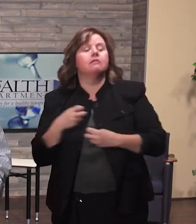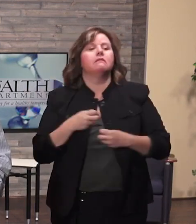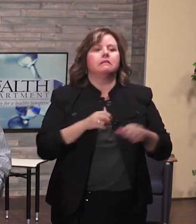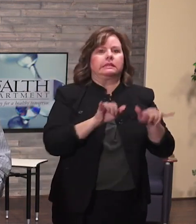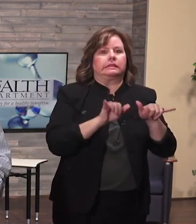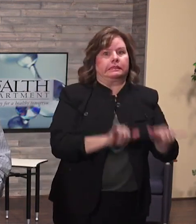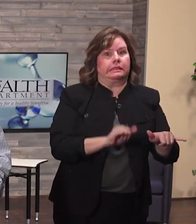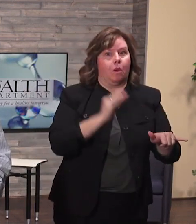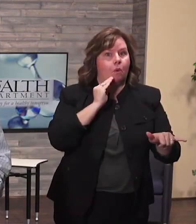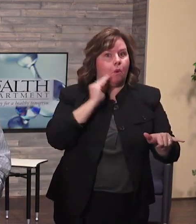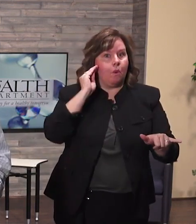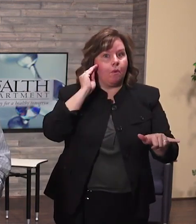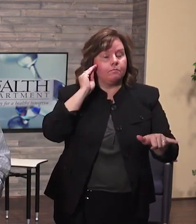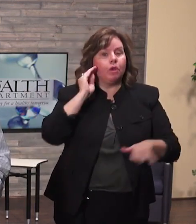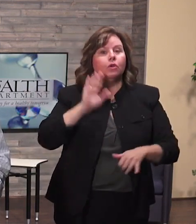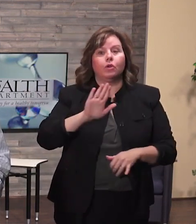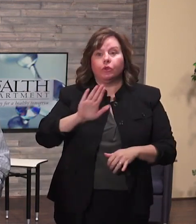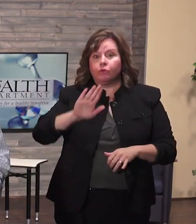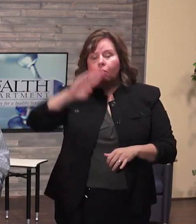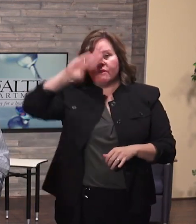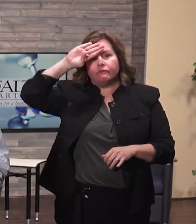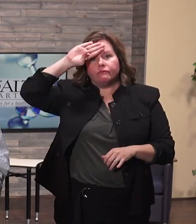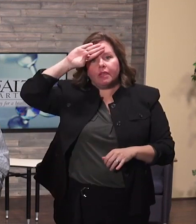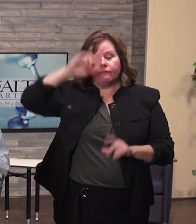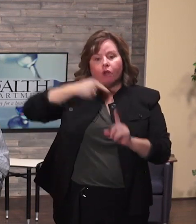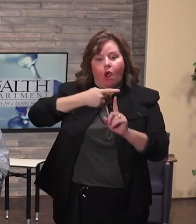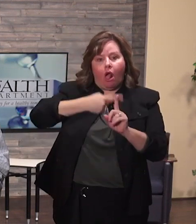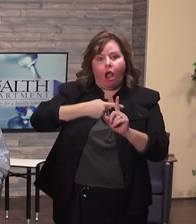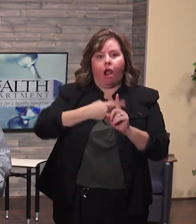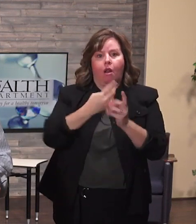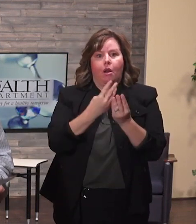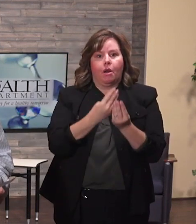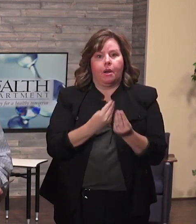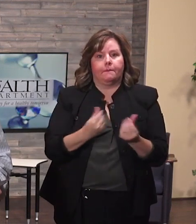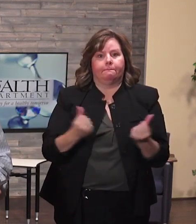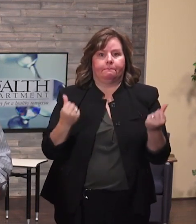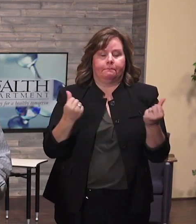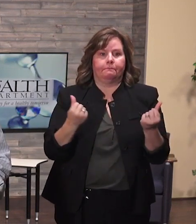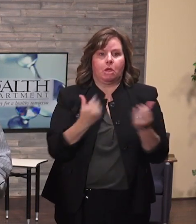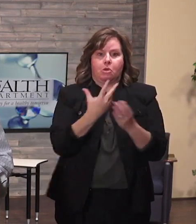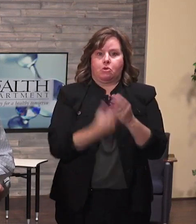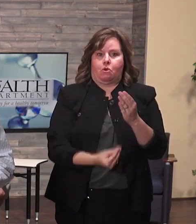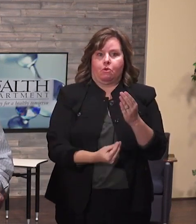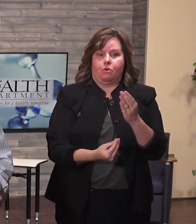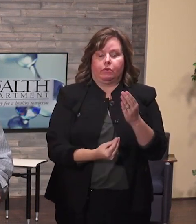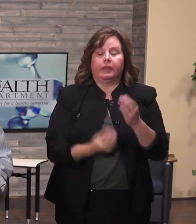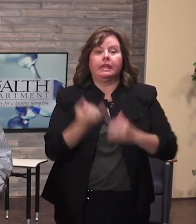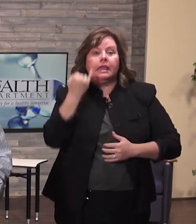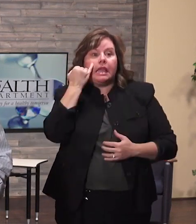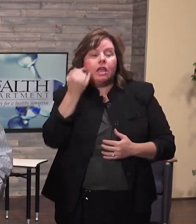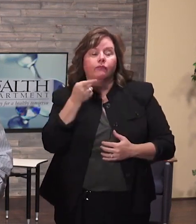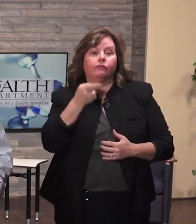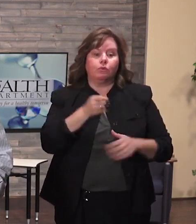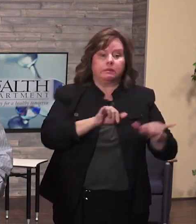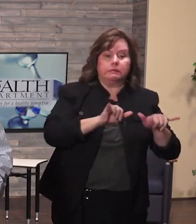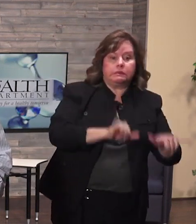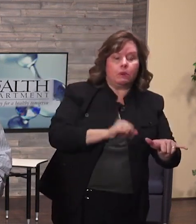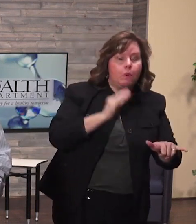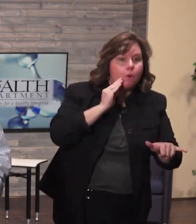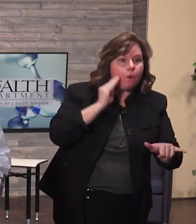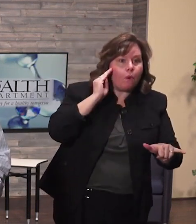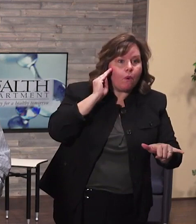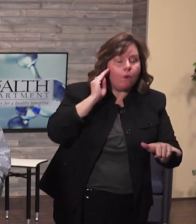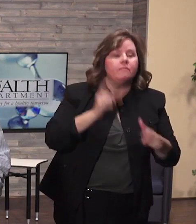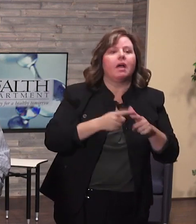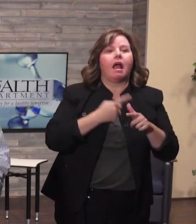aquellas personas que tienen fiebre y tos no relacionado a problemas con una condición de salud crónica necesitan quedarse en